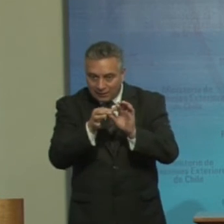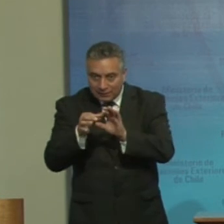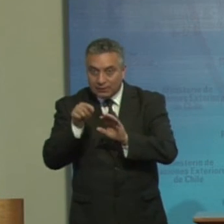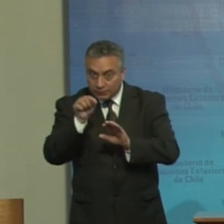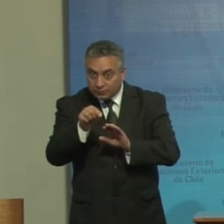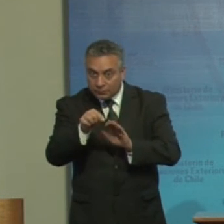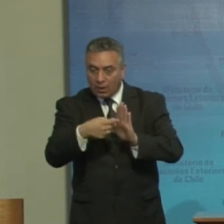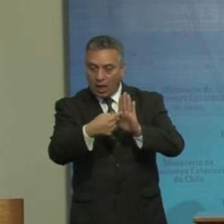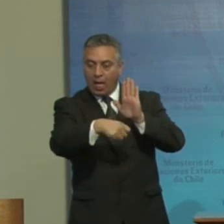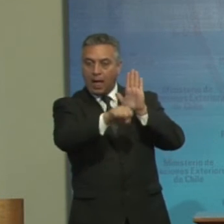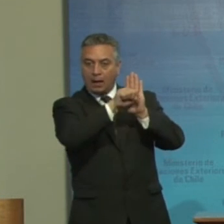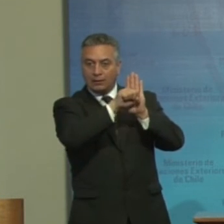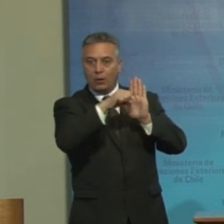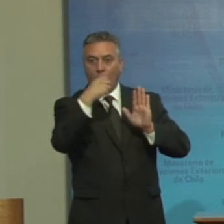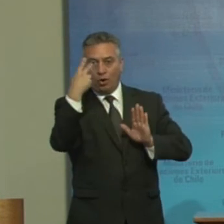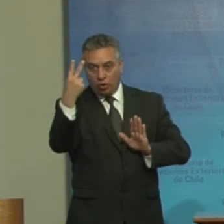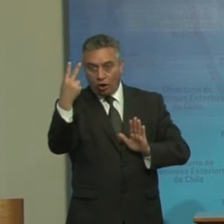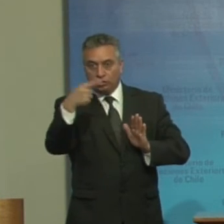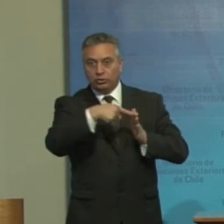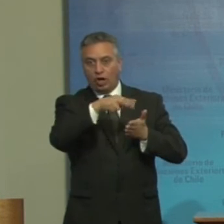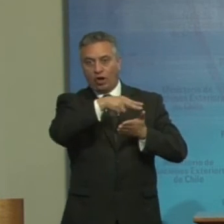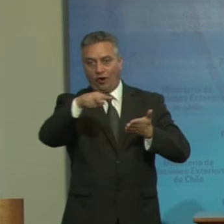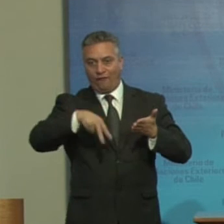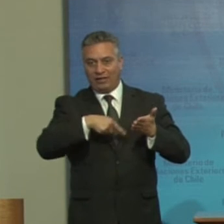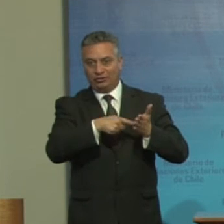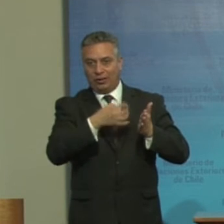Artículo 2 De la convención